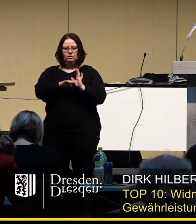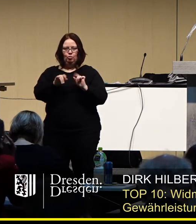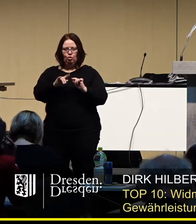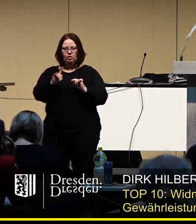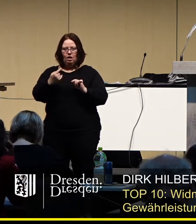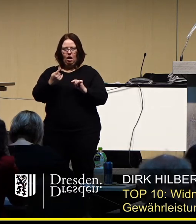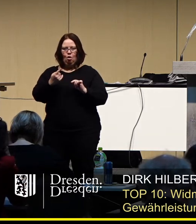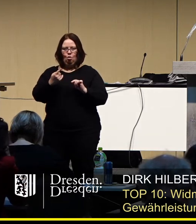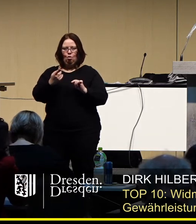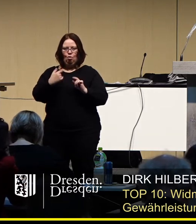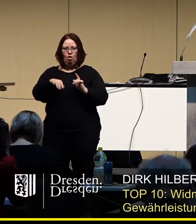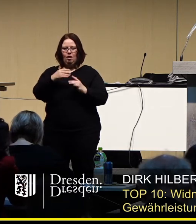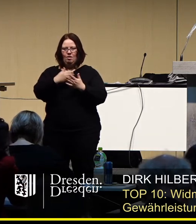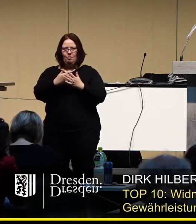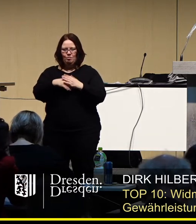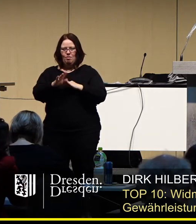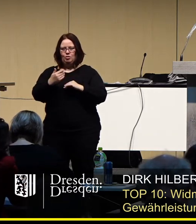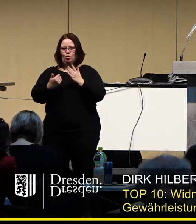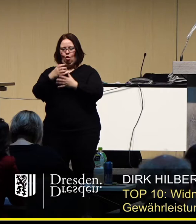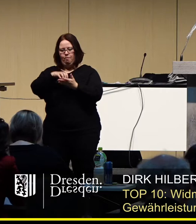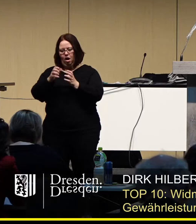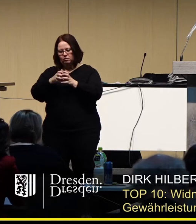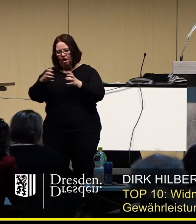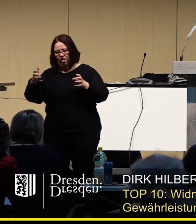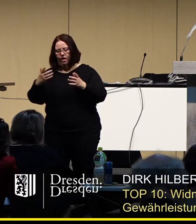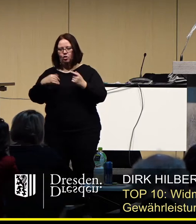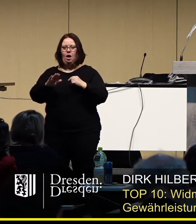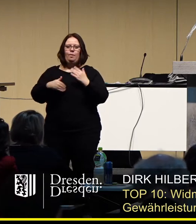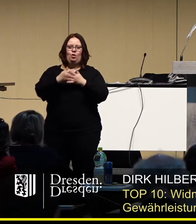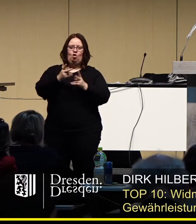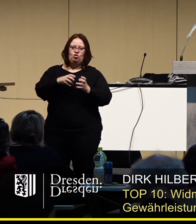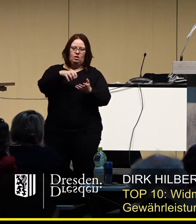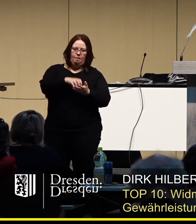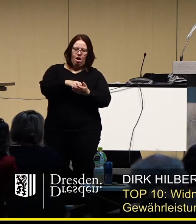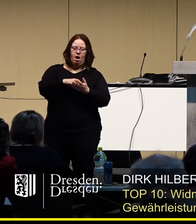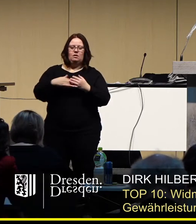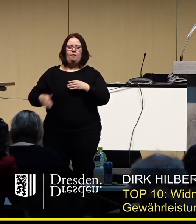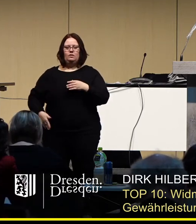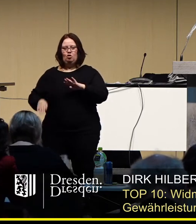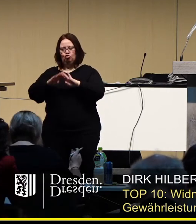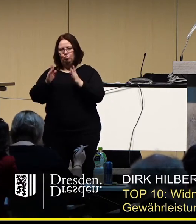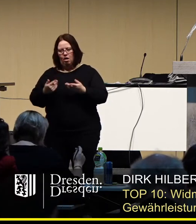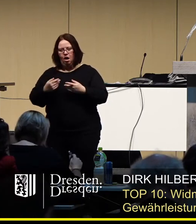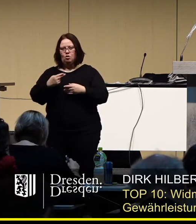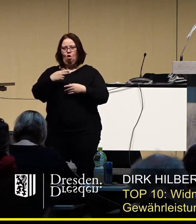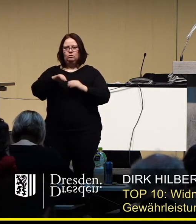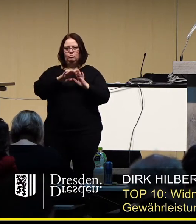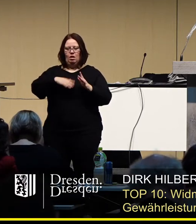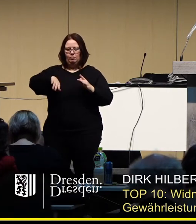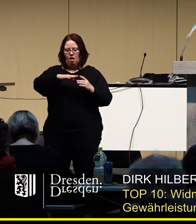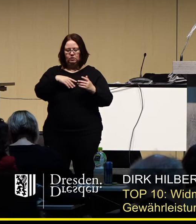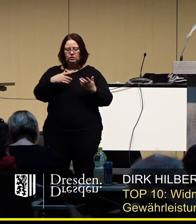der Erweiterung Pragerstraße, um die Erweiterung Neumarkt, am Neustädter Markt, am Taschenberg, am Postplatz geht.